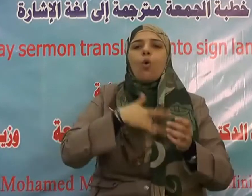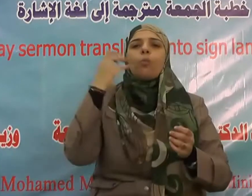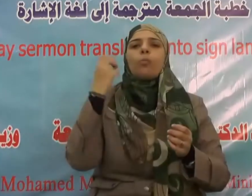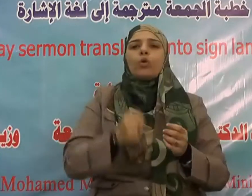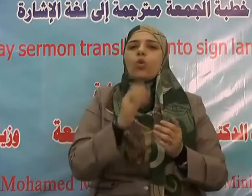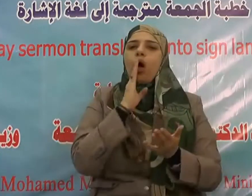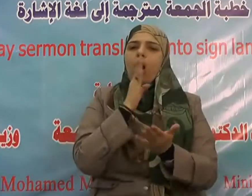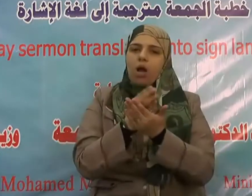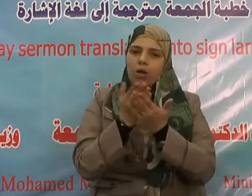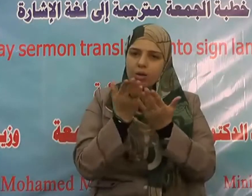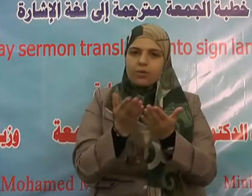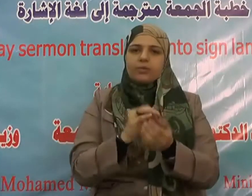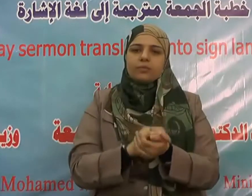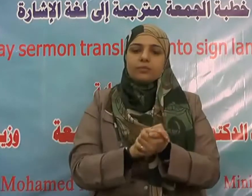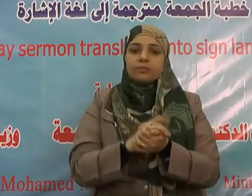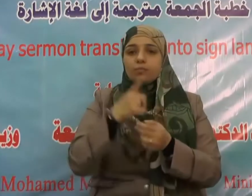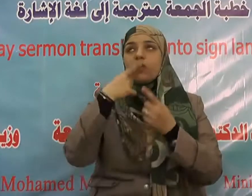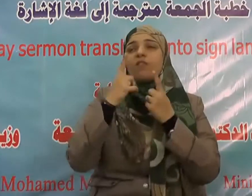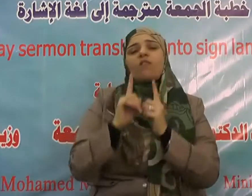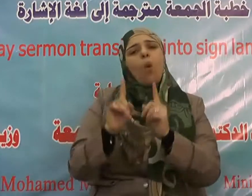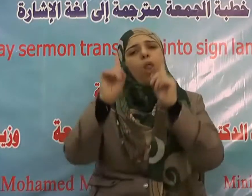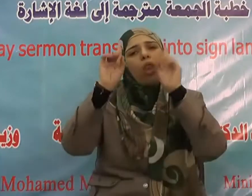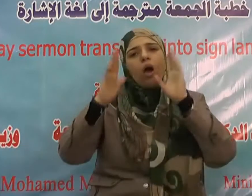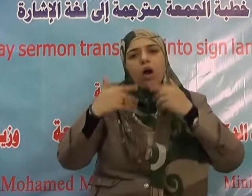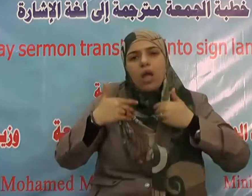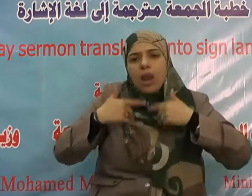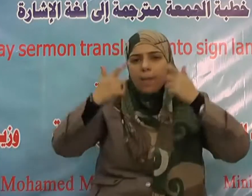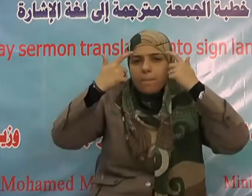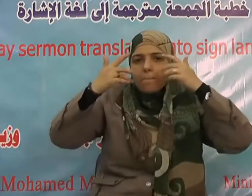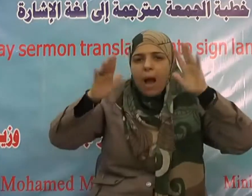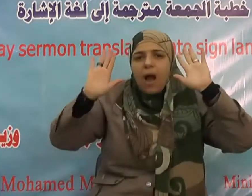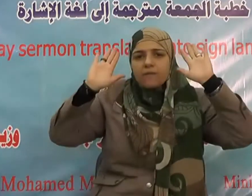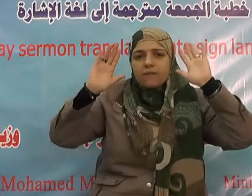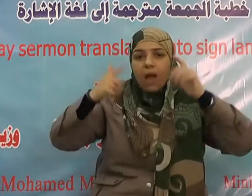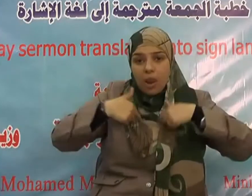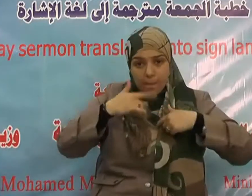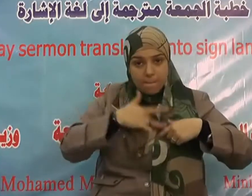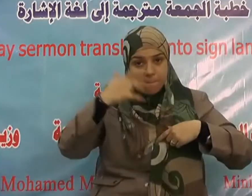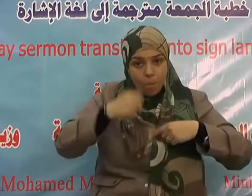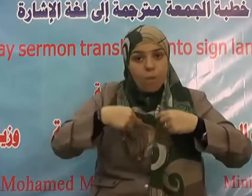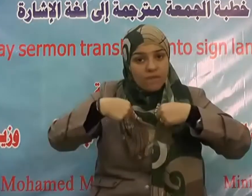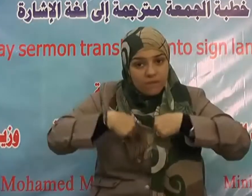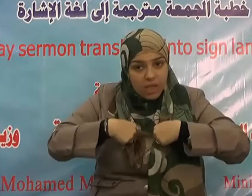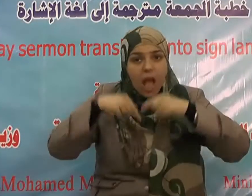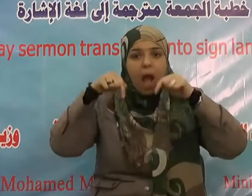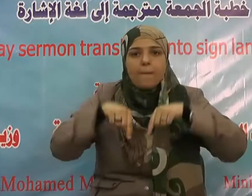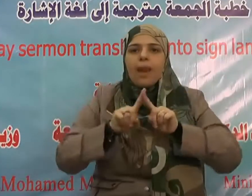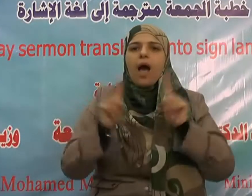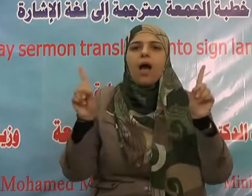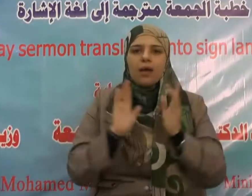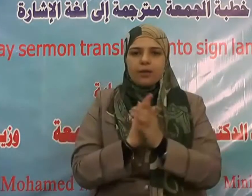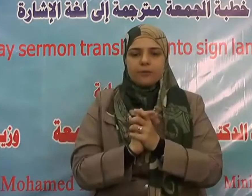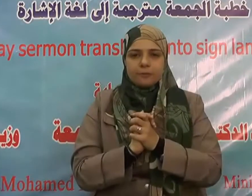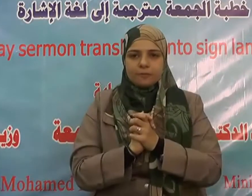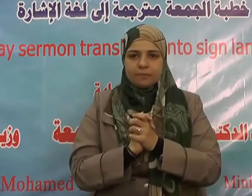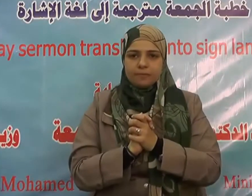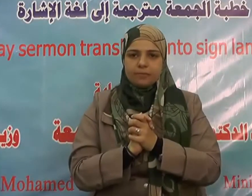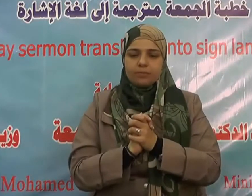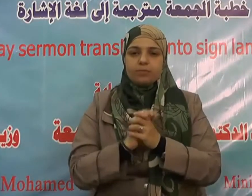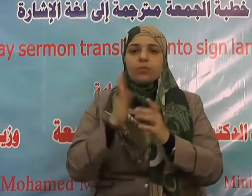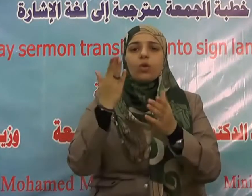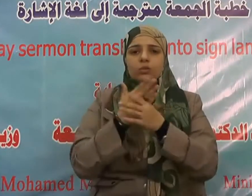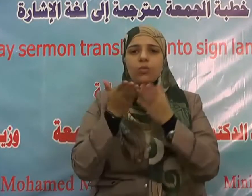ظن المؤمنون والمؤمنات بأنفسهم خيراً وقالوا هذا إفك